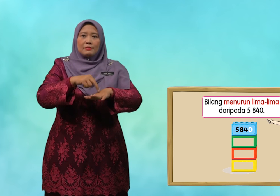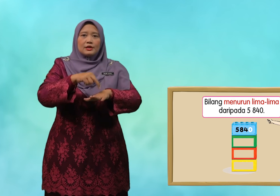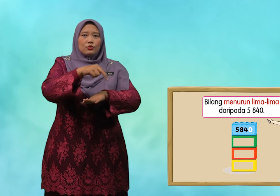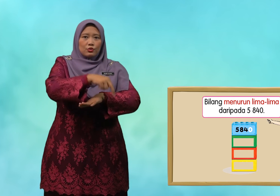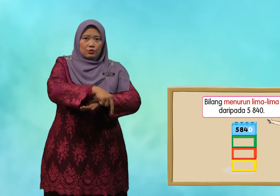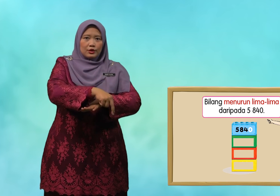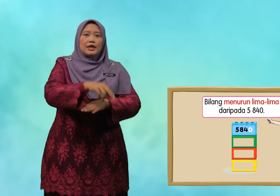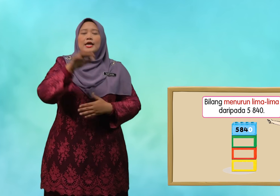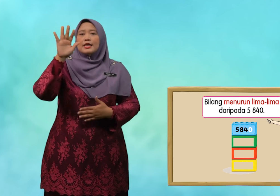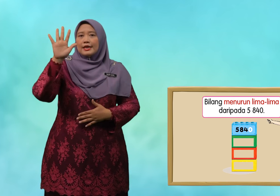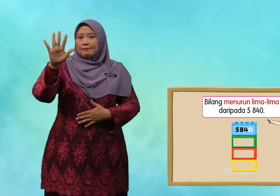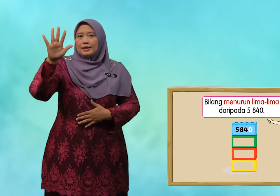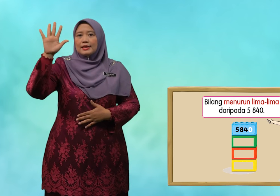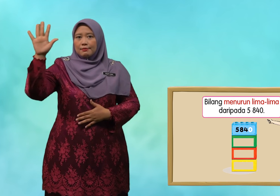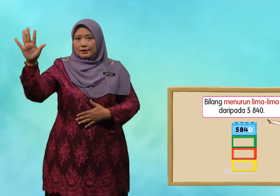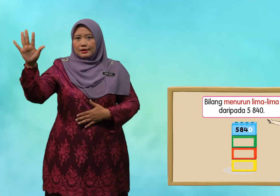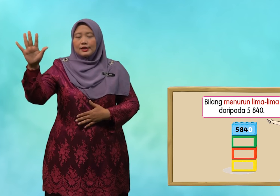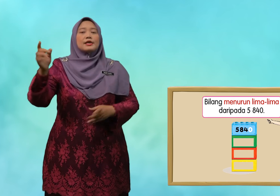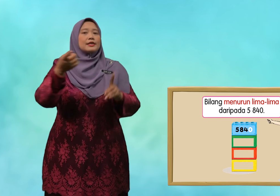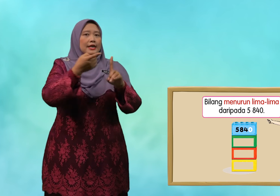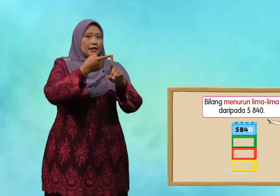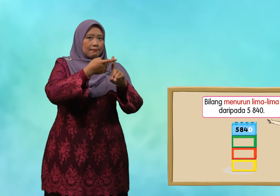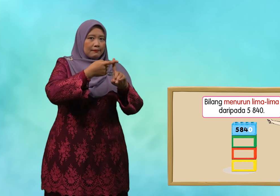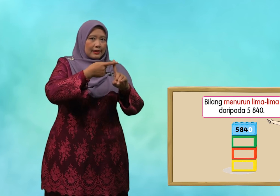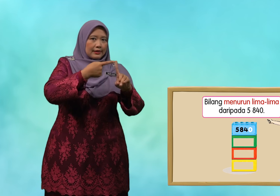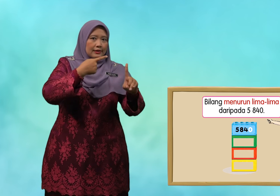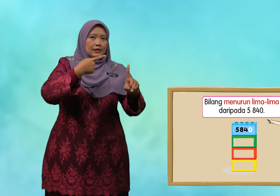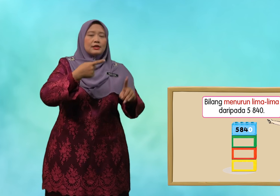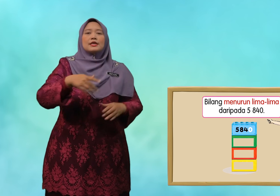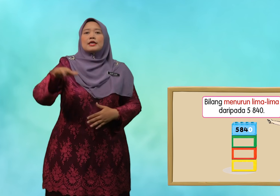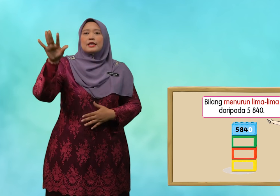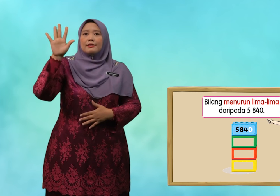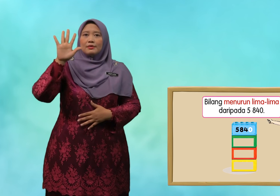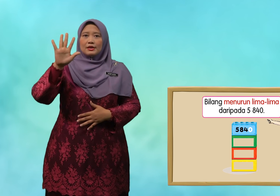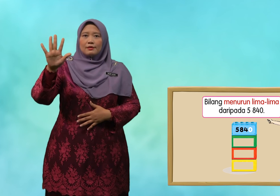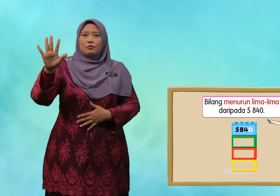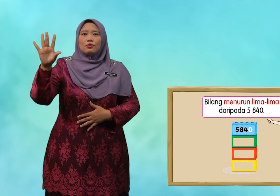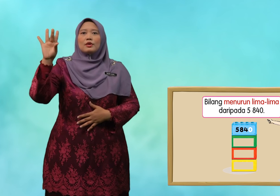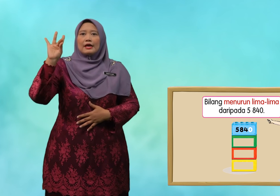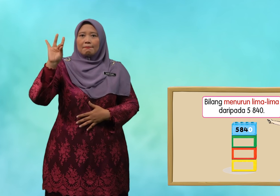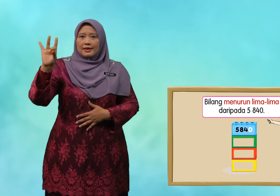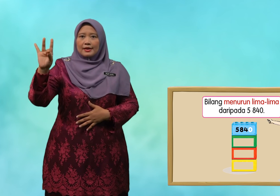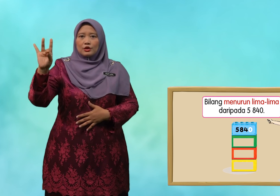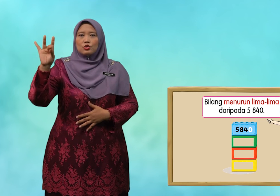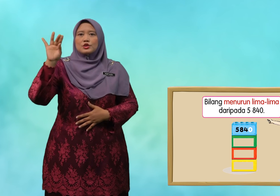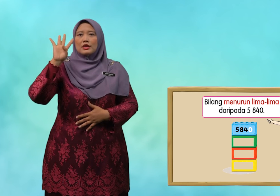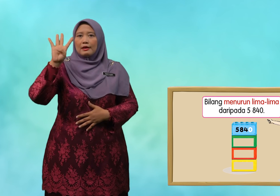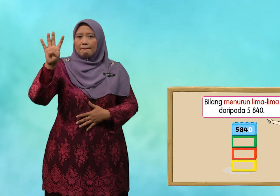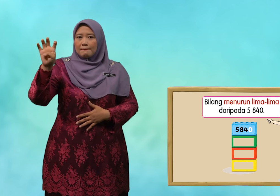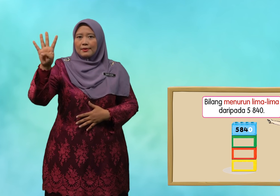menurun lima lima daripada lima ribu lapan ratus empat